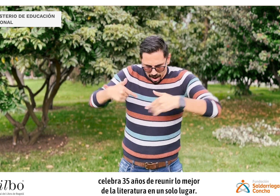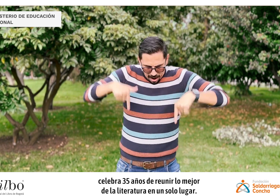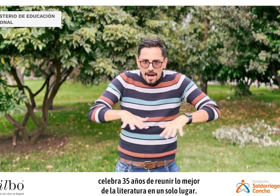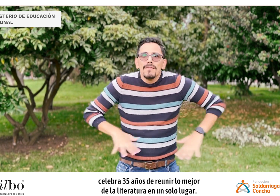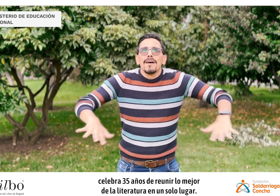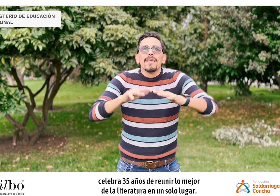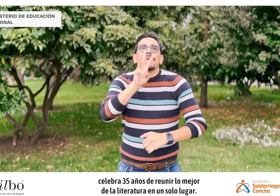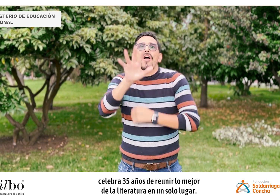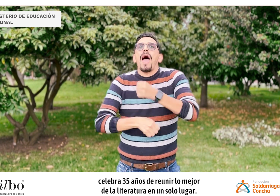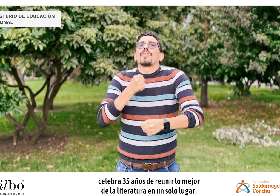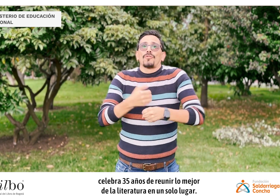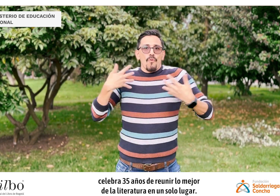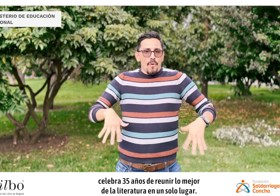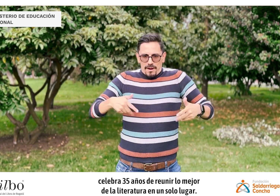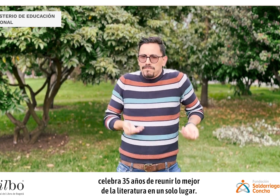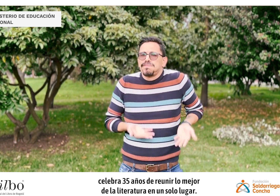mejor de la literatura en un solo lugar.